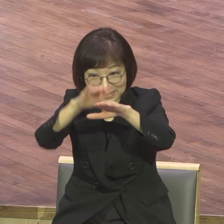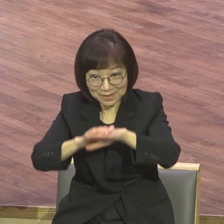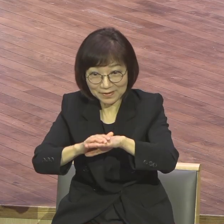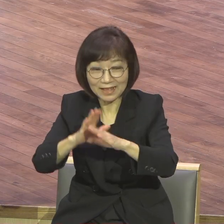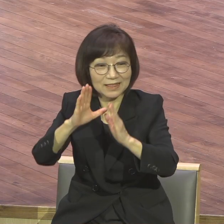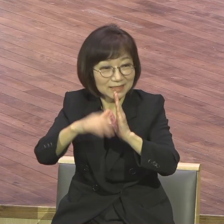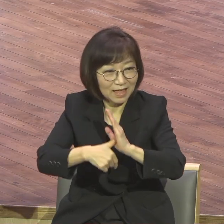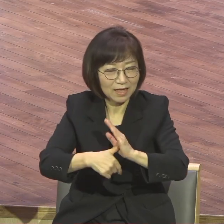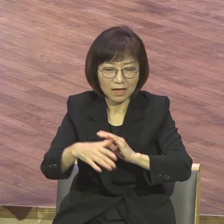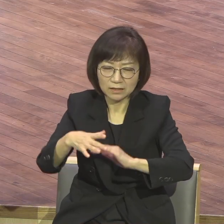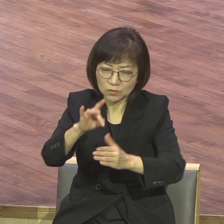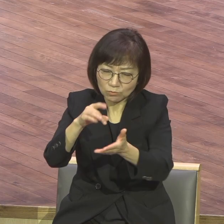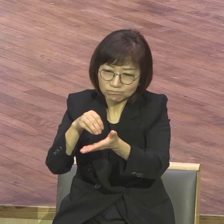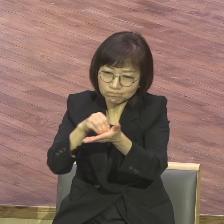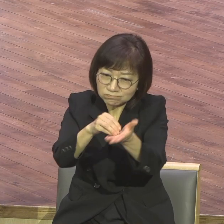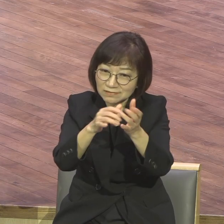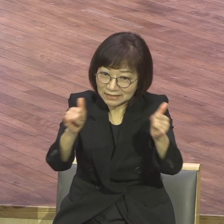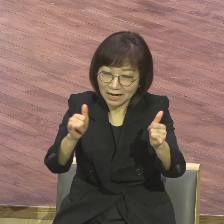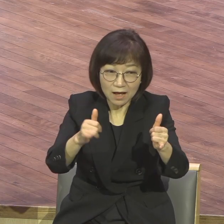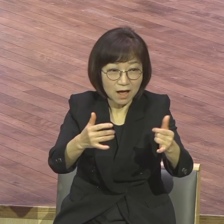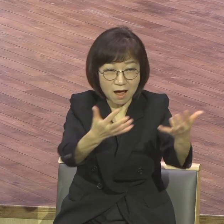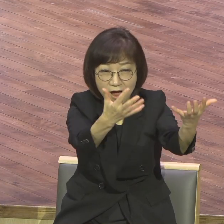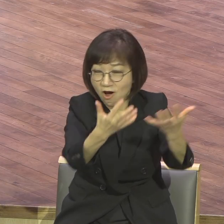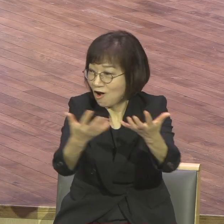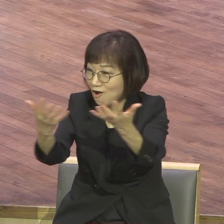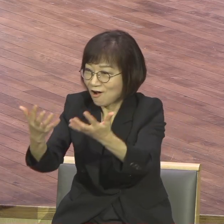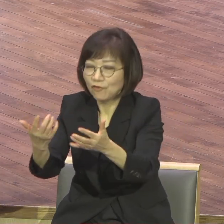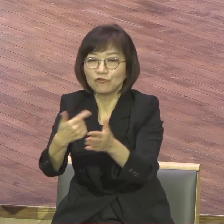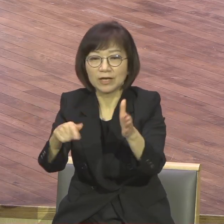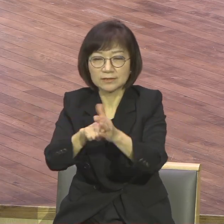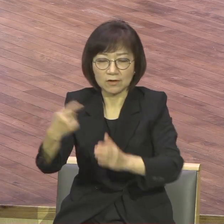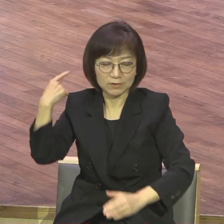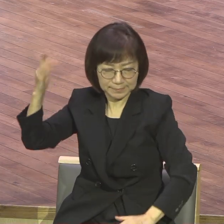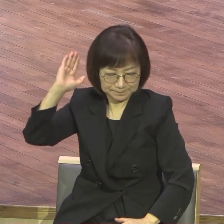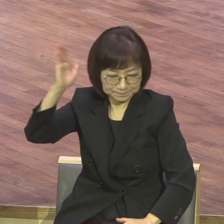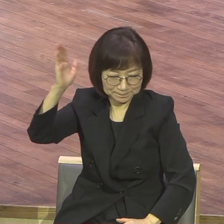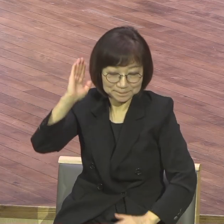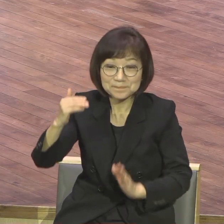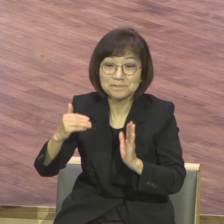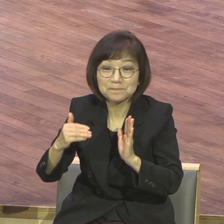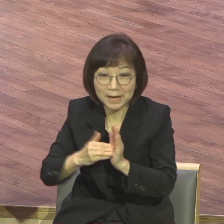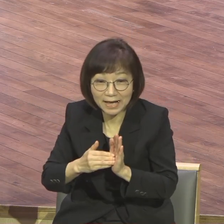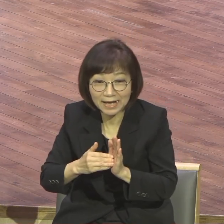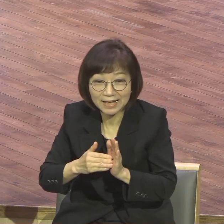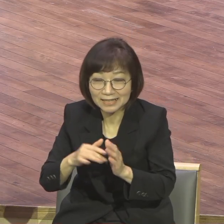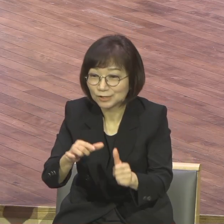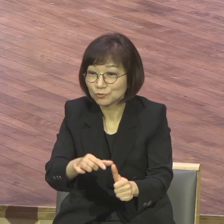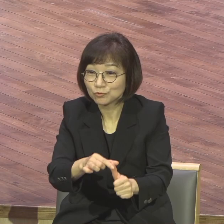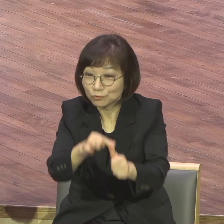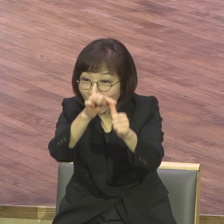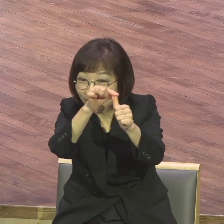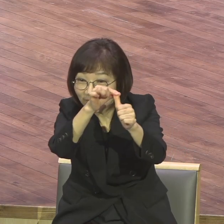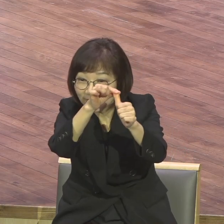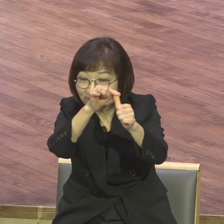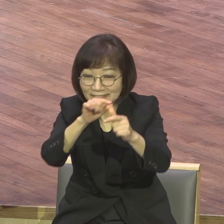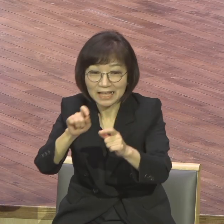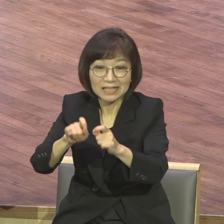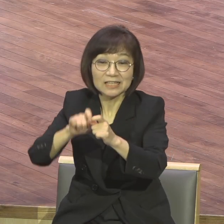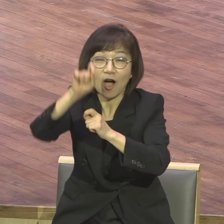새가족들을 위해서 말씀드렸지만 구원이라는 것은 영생이라는 것은 아무런 대가가 필요한 것이